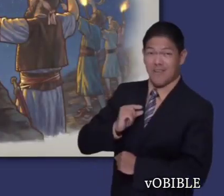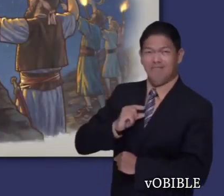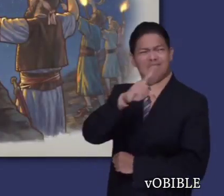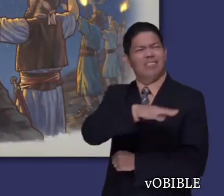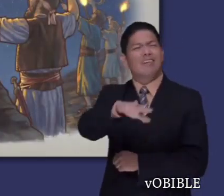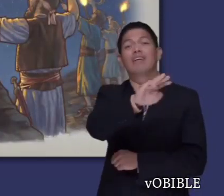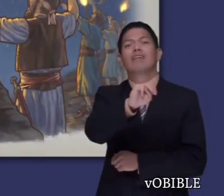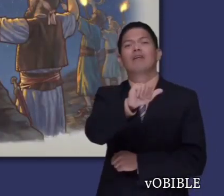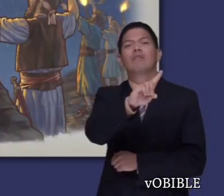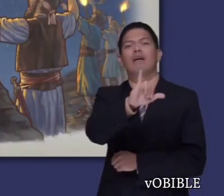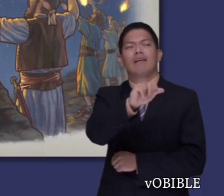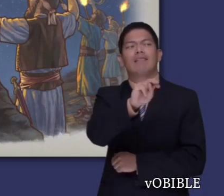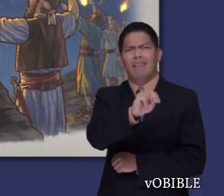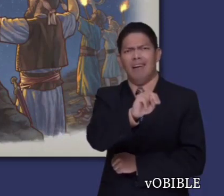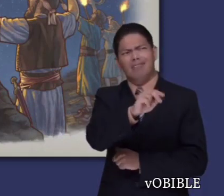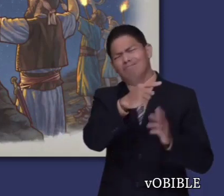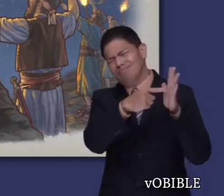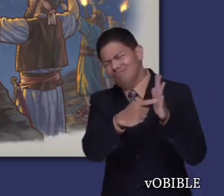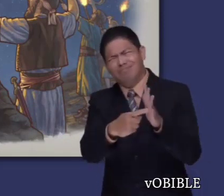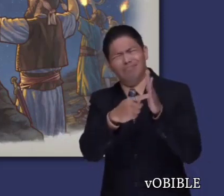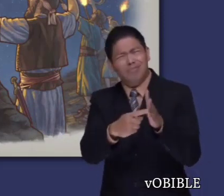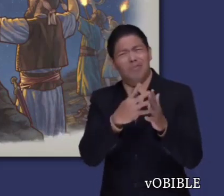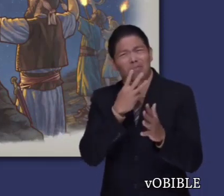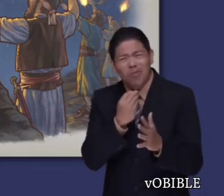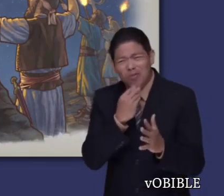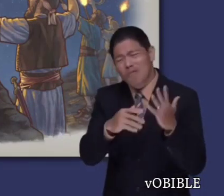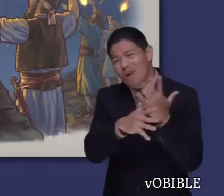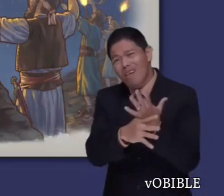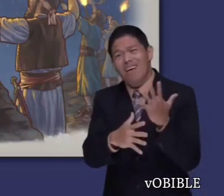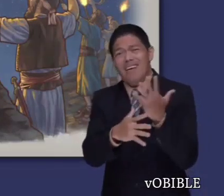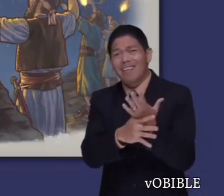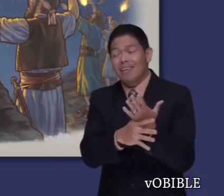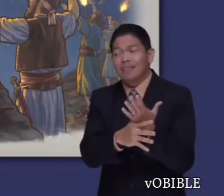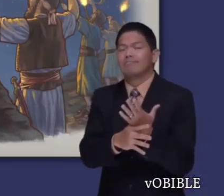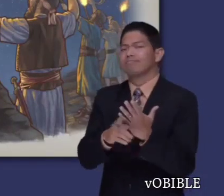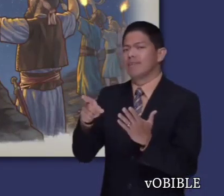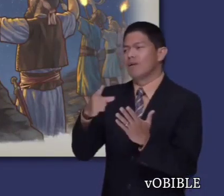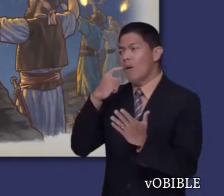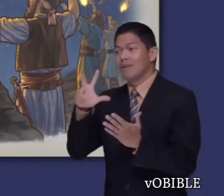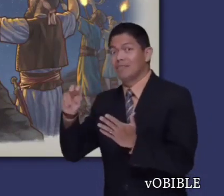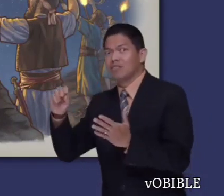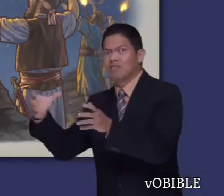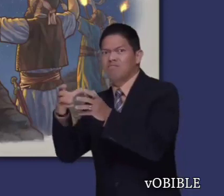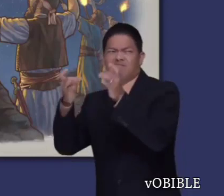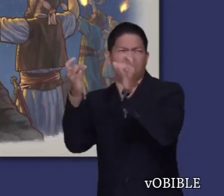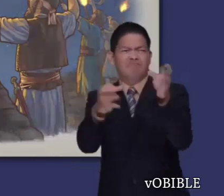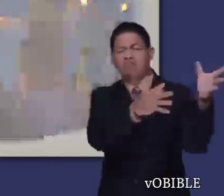hace que el juez Gedeón y solo 300 hombres liberen a los israelitas, que vivían bajo el control de los madianitas.